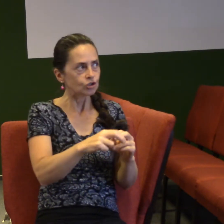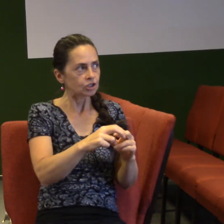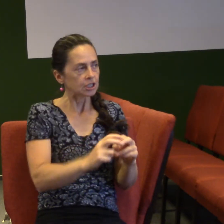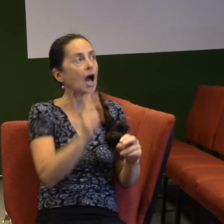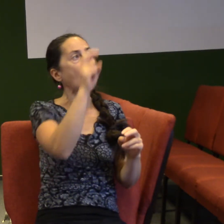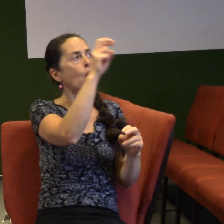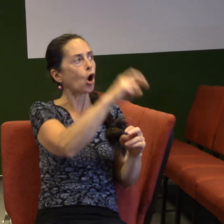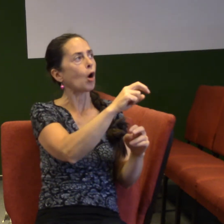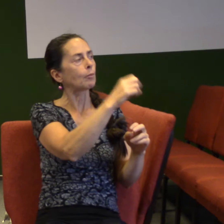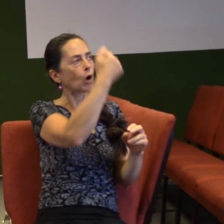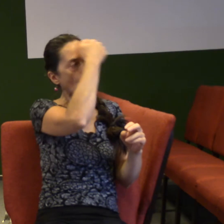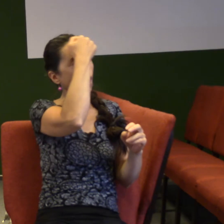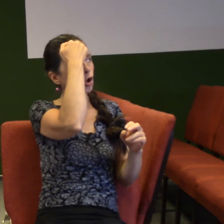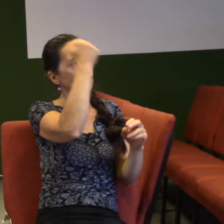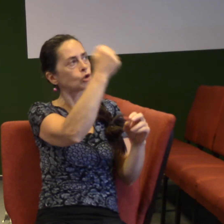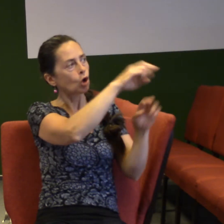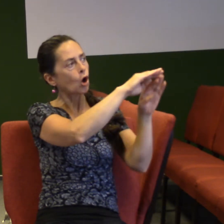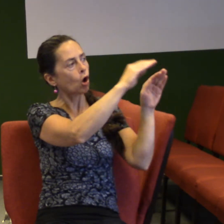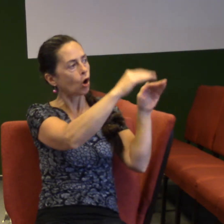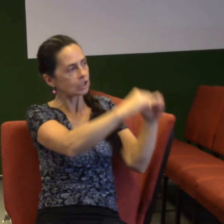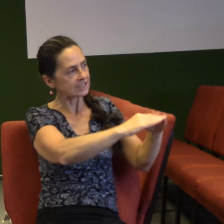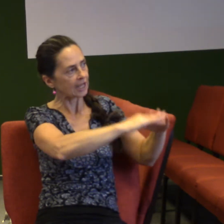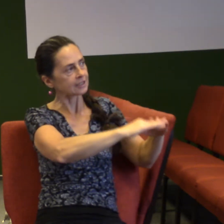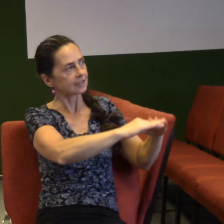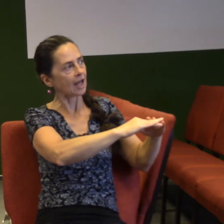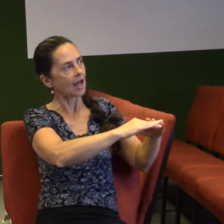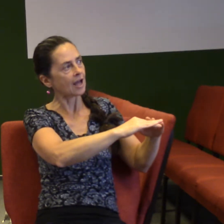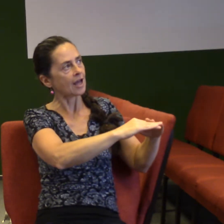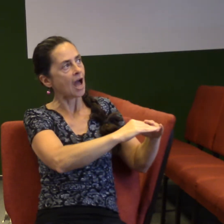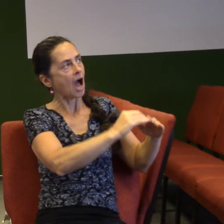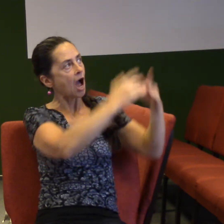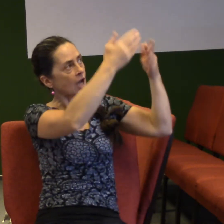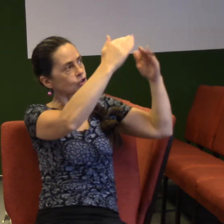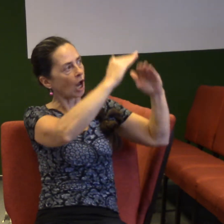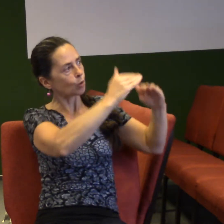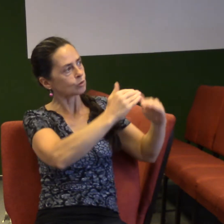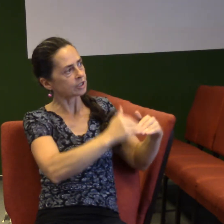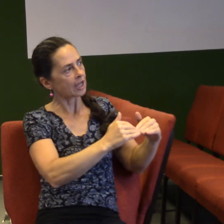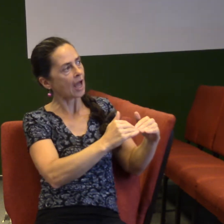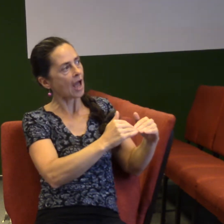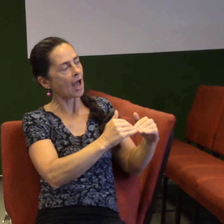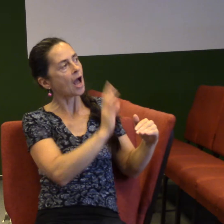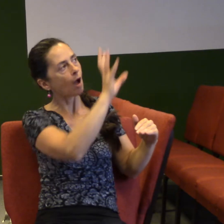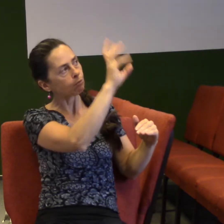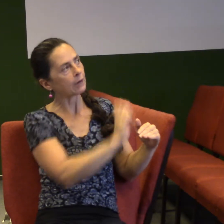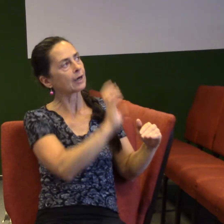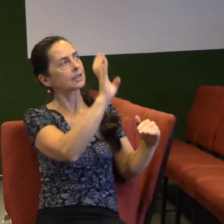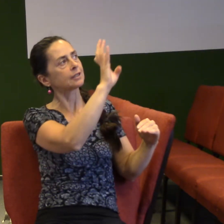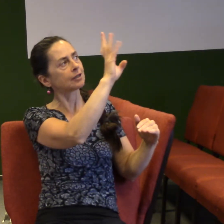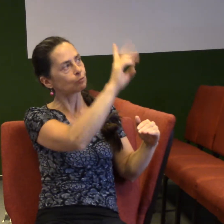žaluzie a prostě on si takhle sedne k těm žaluzím a tak začne jako brnk, tak brnk, brnk a tohle